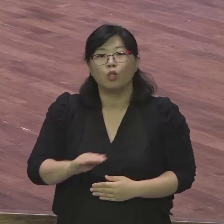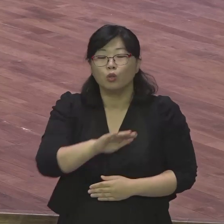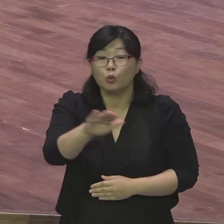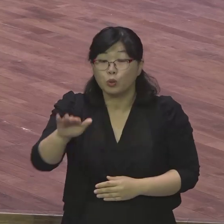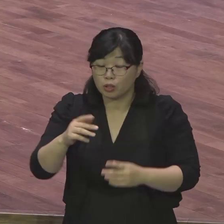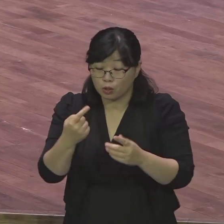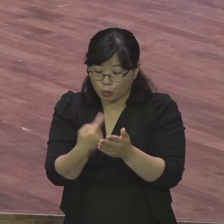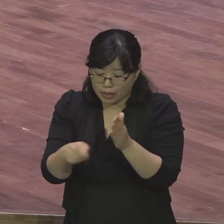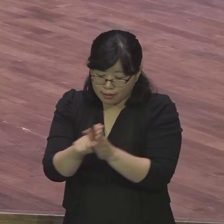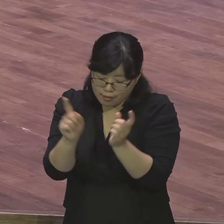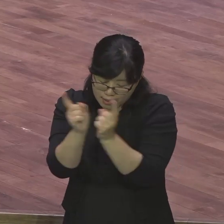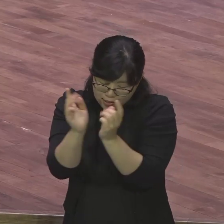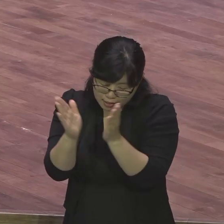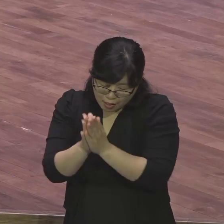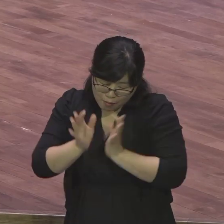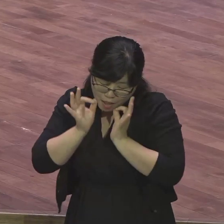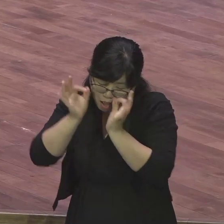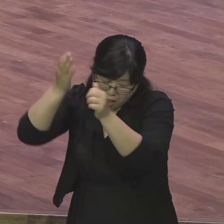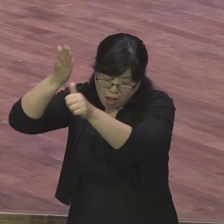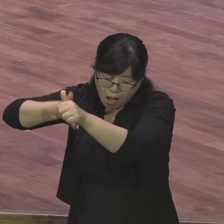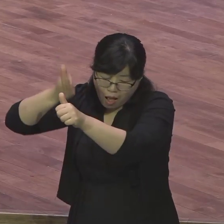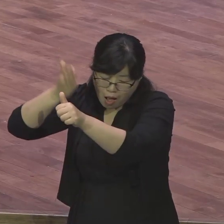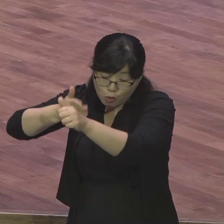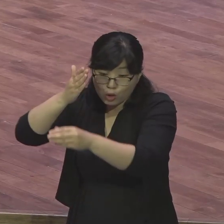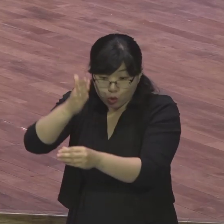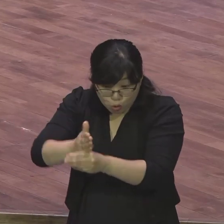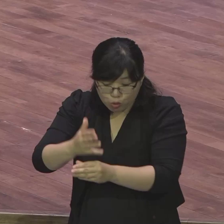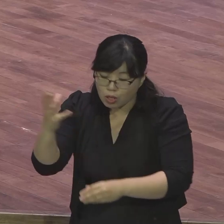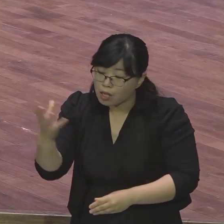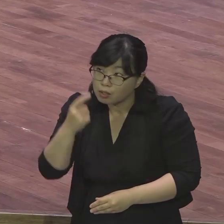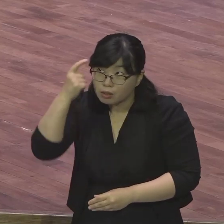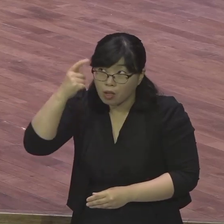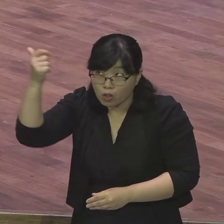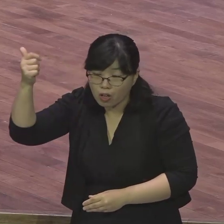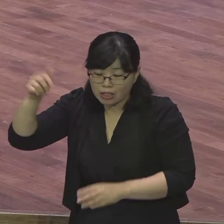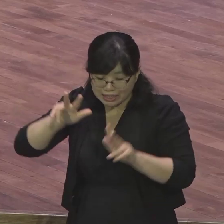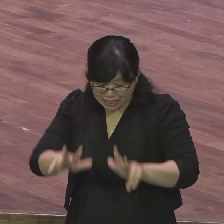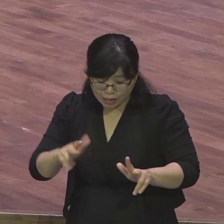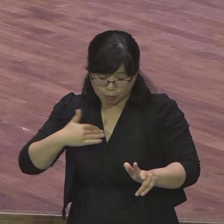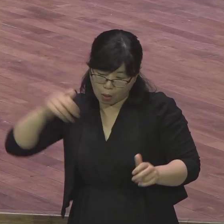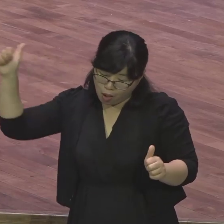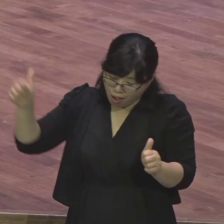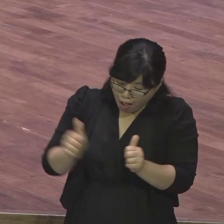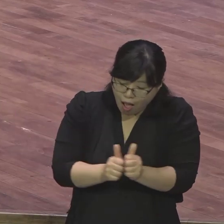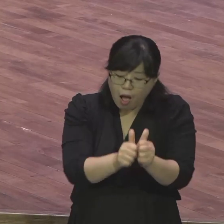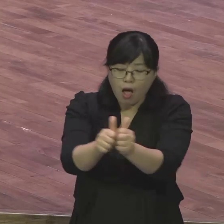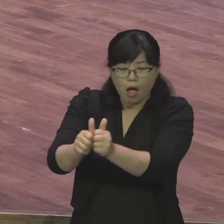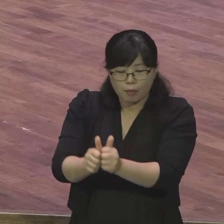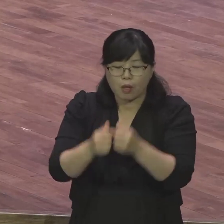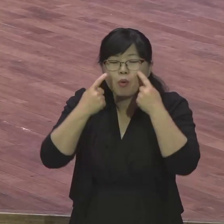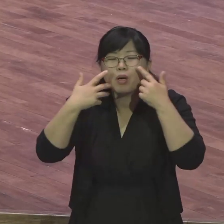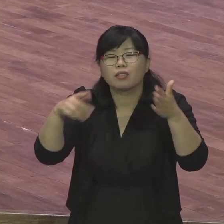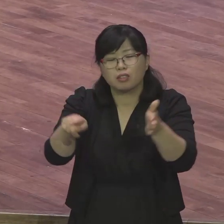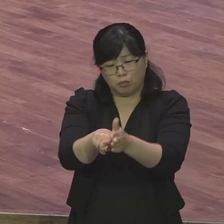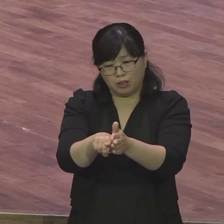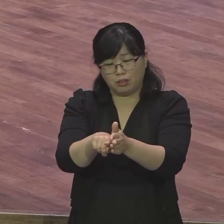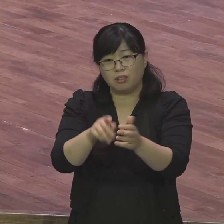있는 이 영적 배경 믿으시기 바랍니다 놓치지 마시기 바랍니다 성령께서 나를 도우고